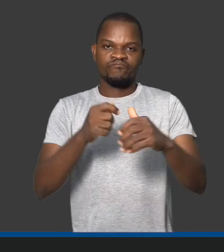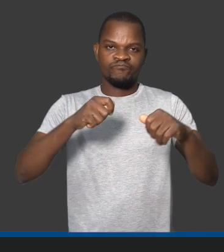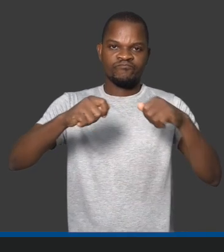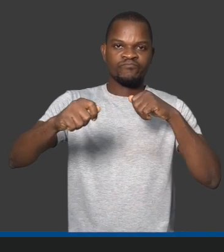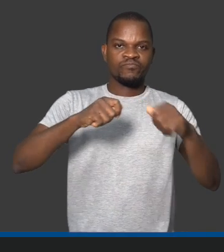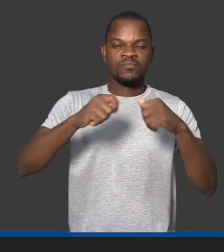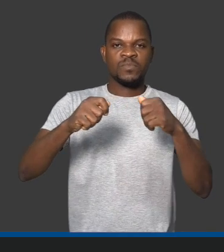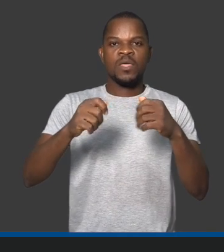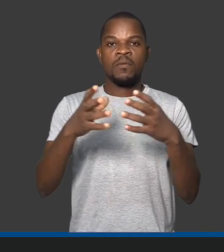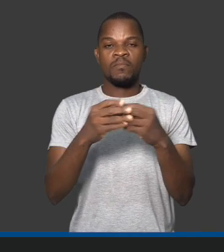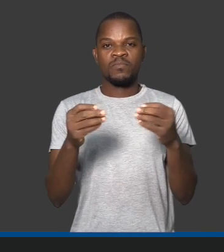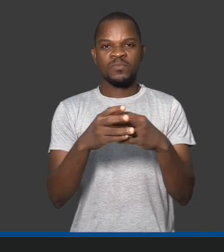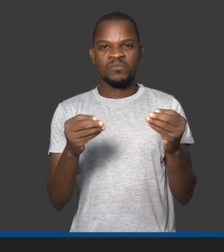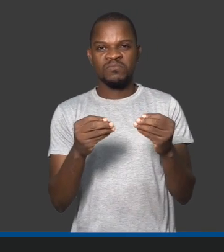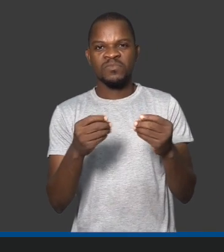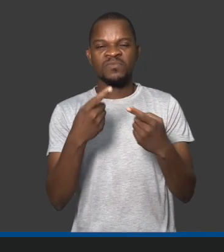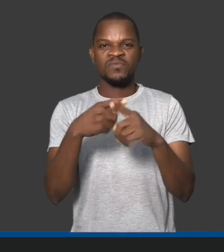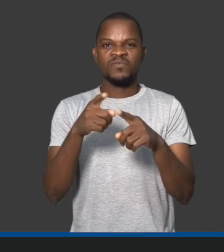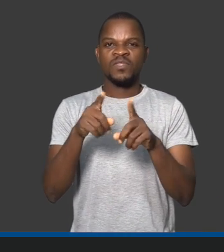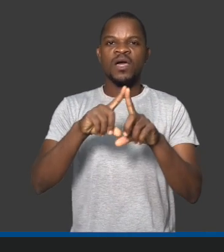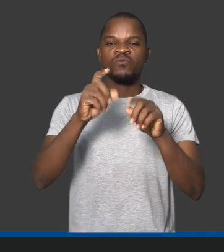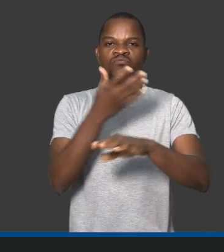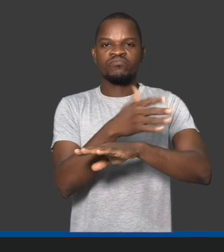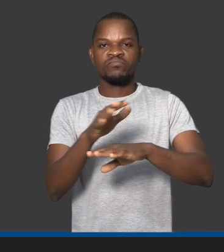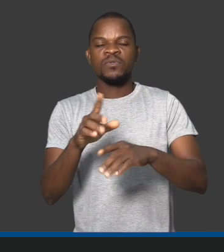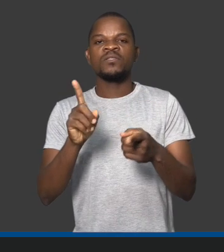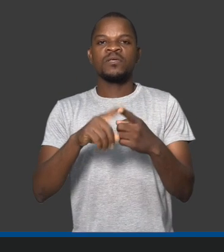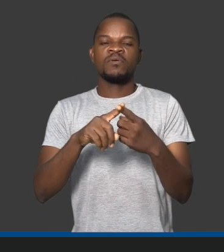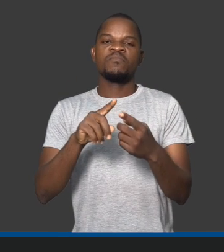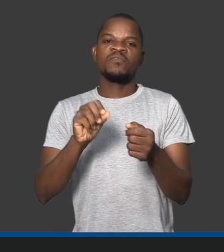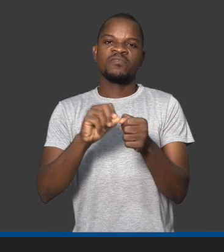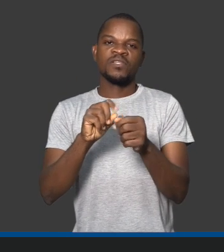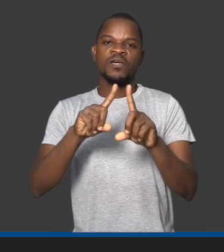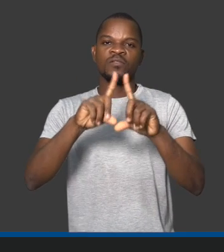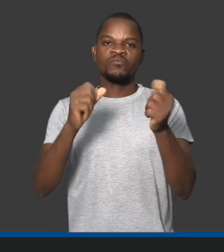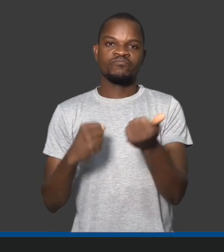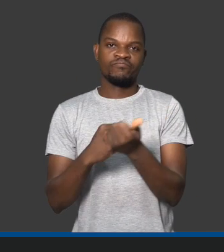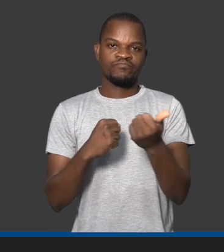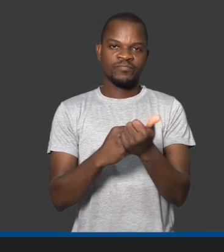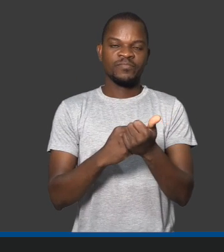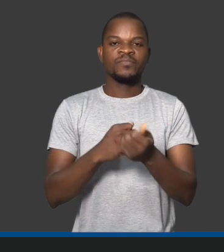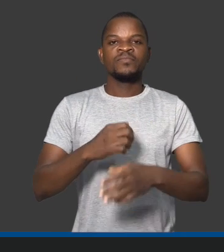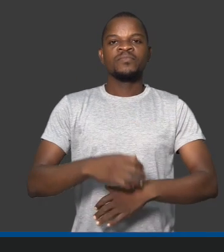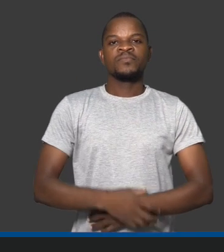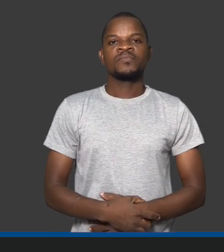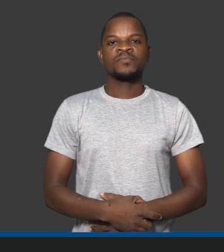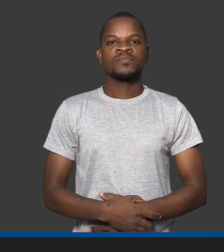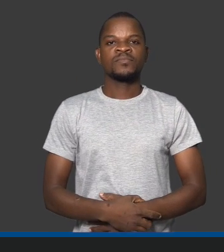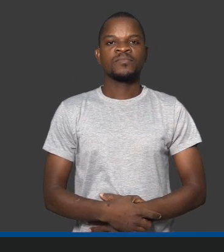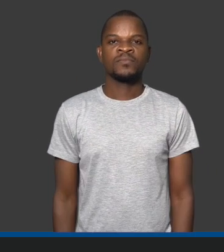muito quando se trata do nosso océano e como se trata do manejo de recursos do océano. E nós também temos muitos